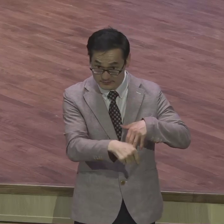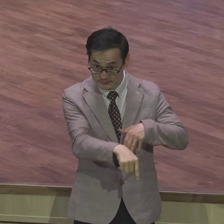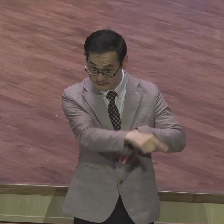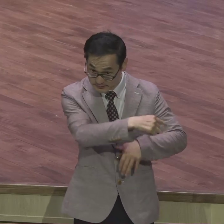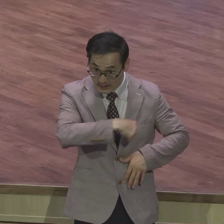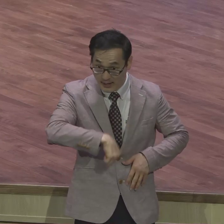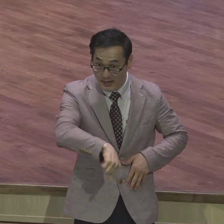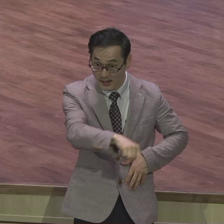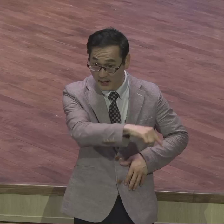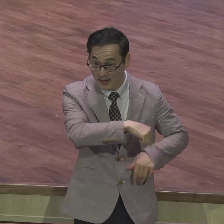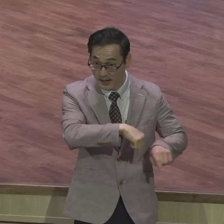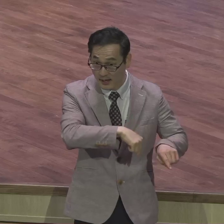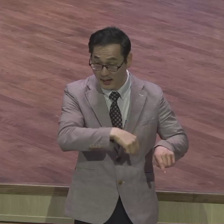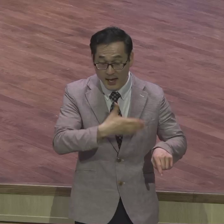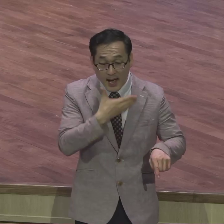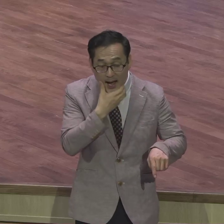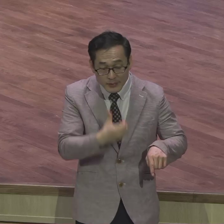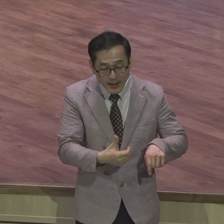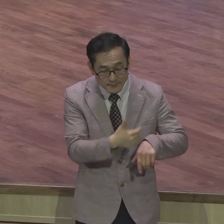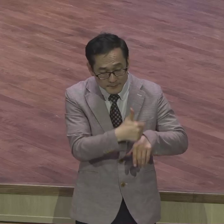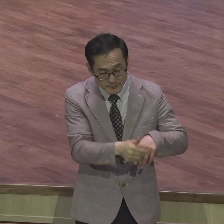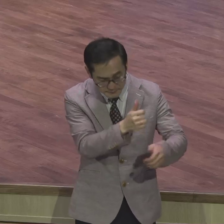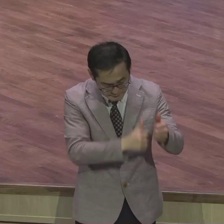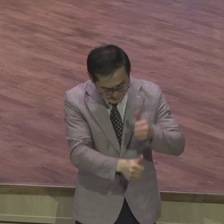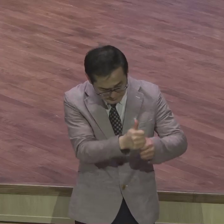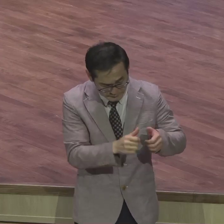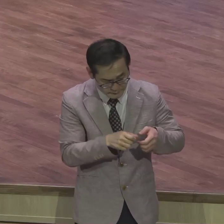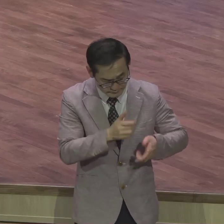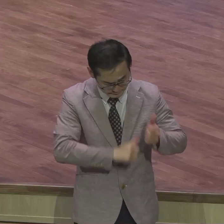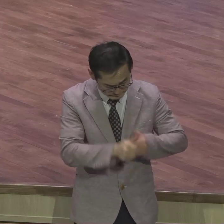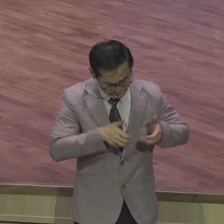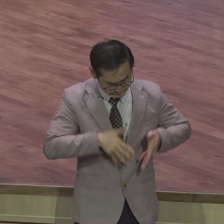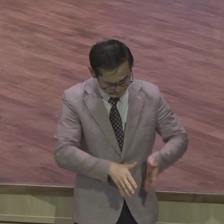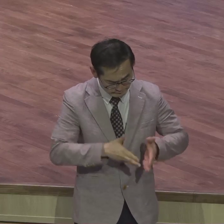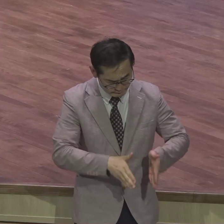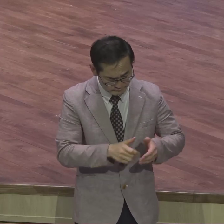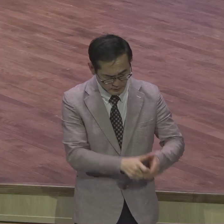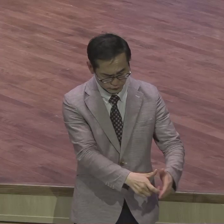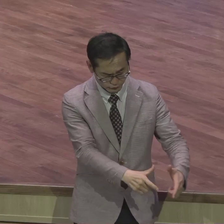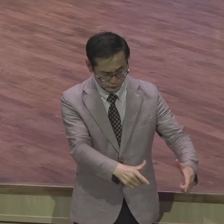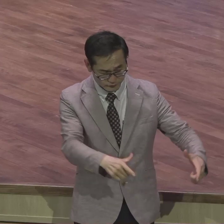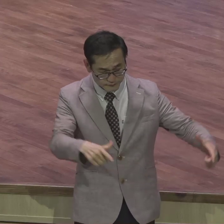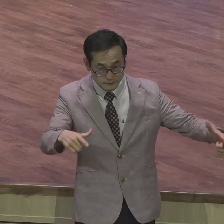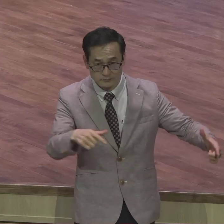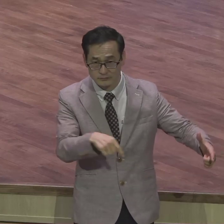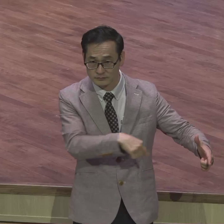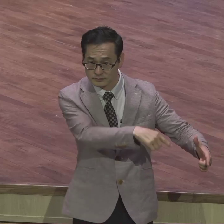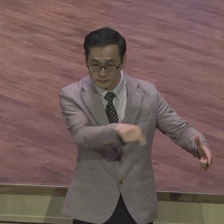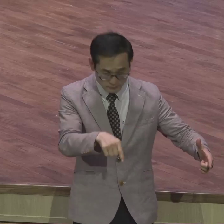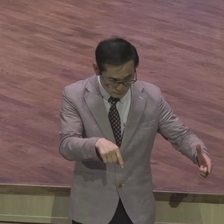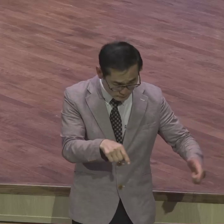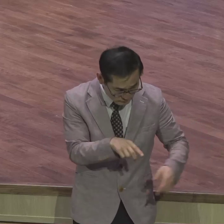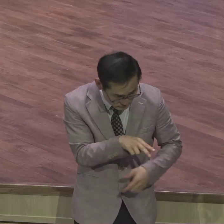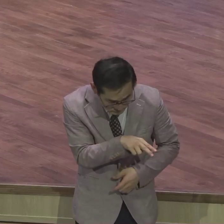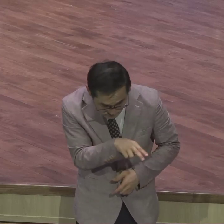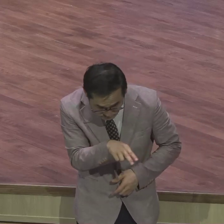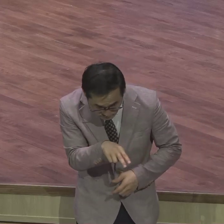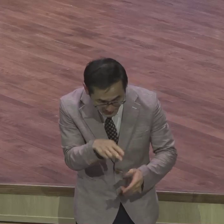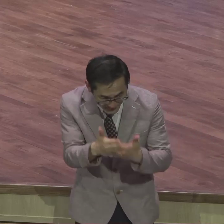같이 아브라함의 육신의 혈통으로 그렇게 다 가지고 태어났지만은 어떤 사람은 하나님께 구원을